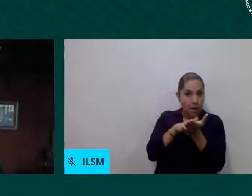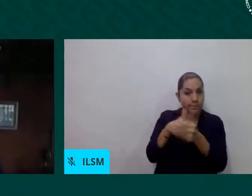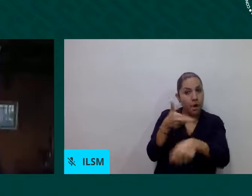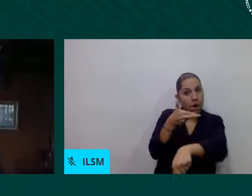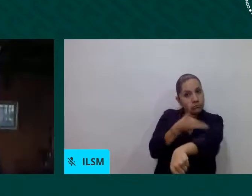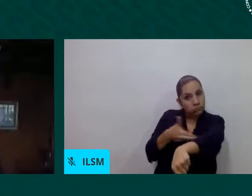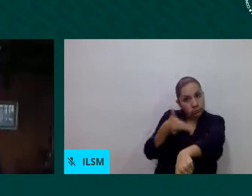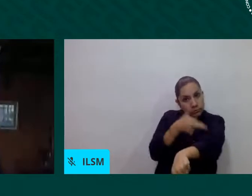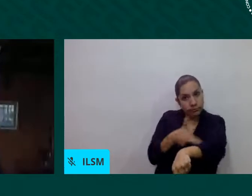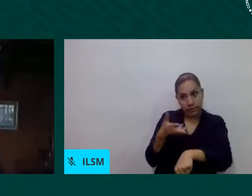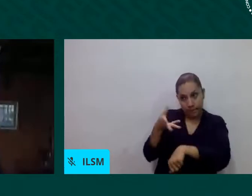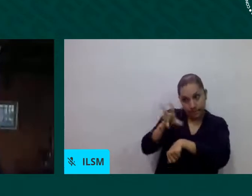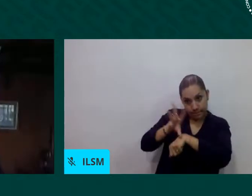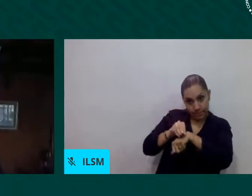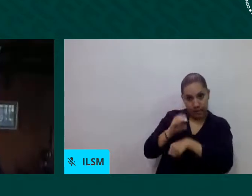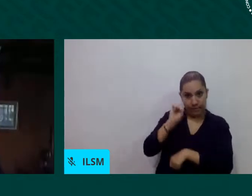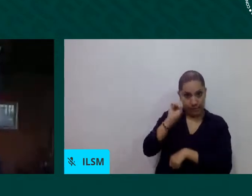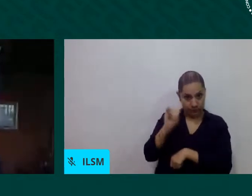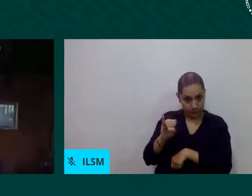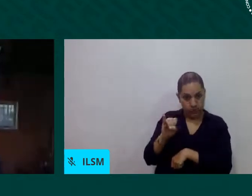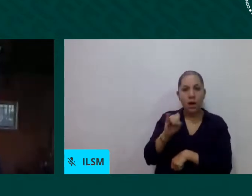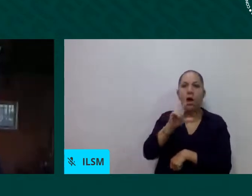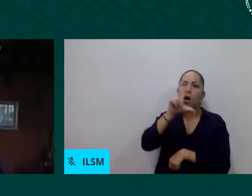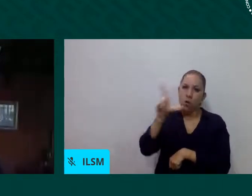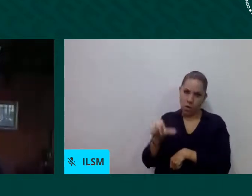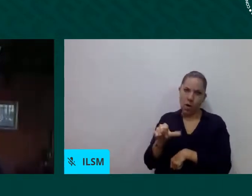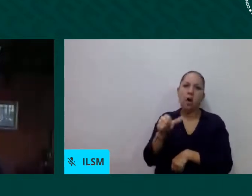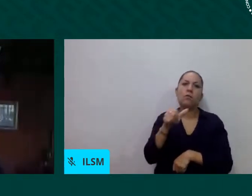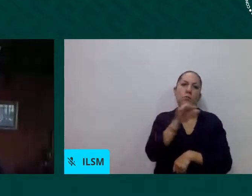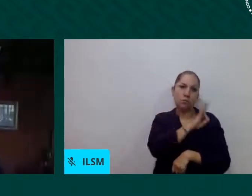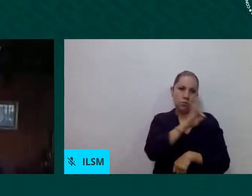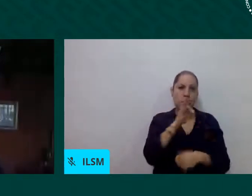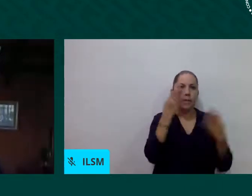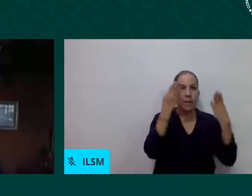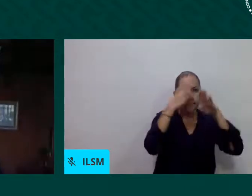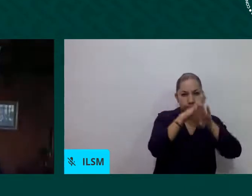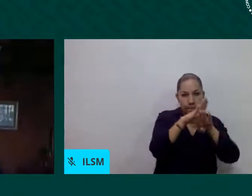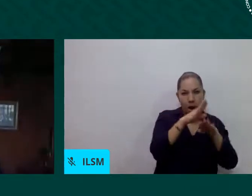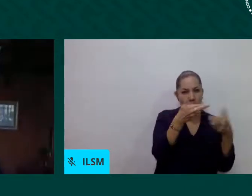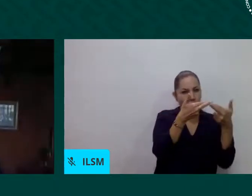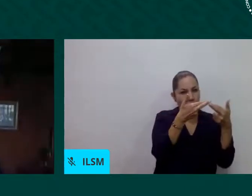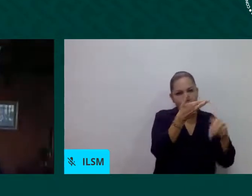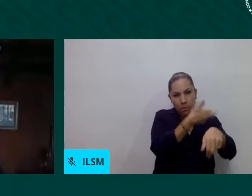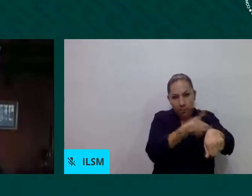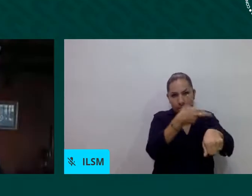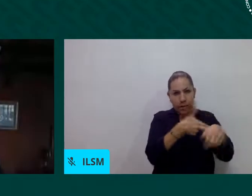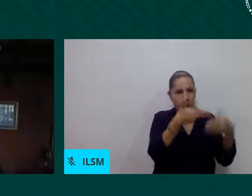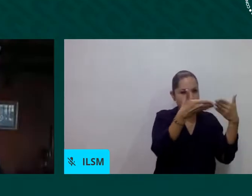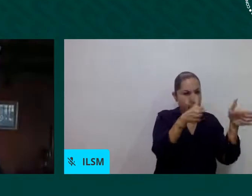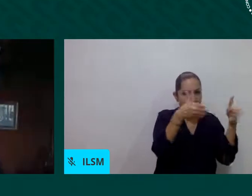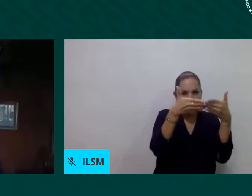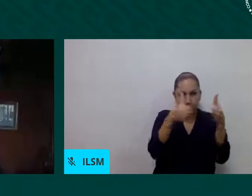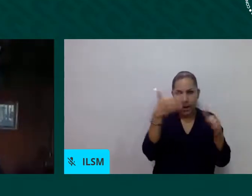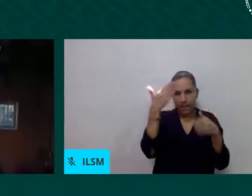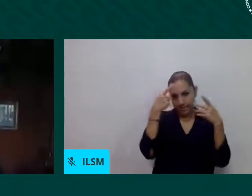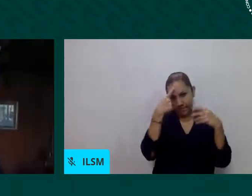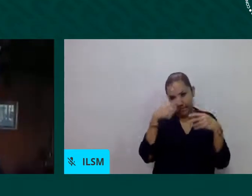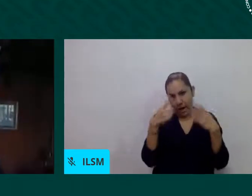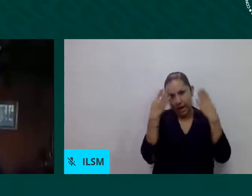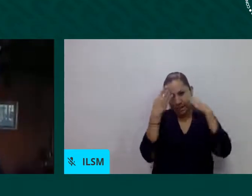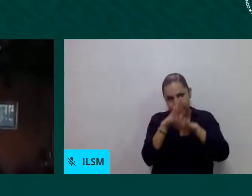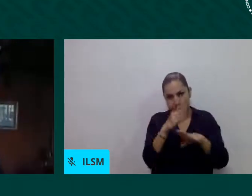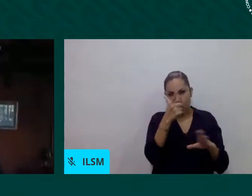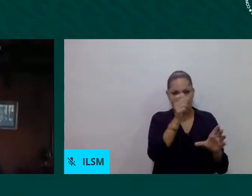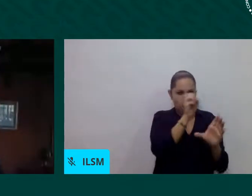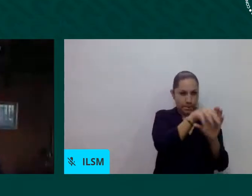entidades bancarias con todo lo que significaba para ellos la imposibilidad de hacer entrar en el circuito económico financiero.